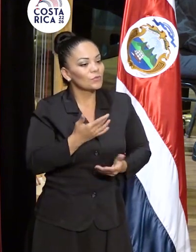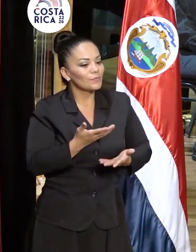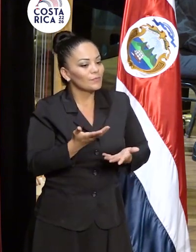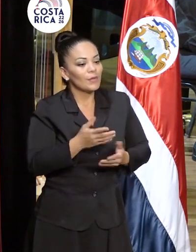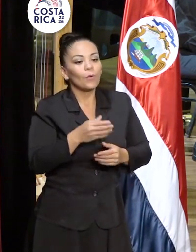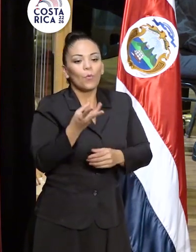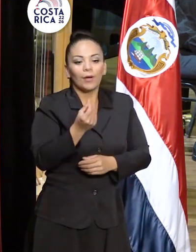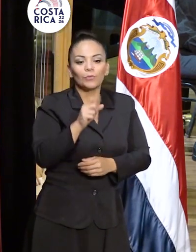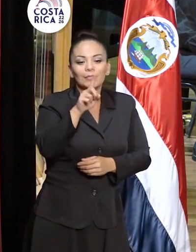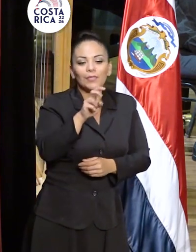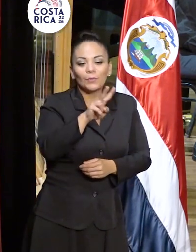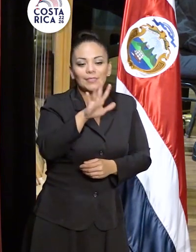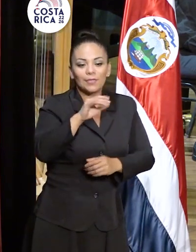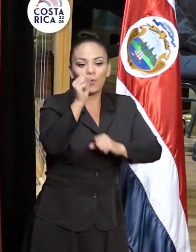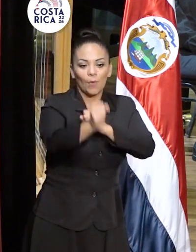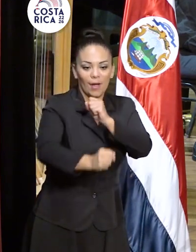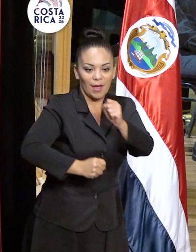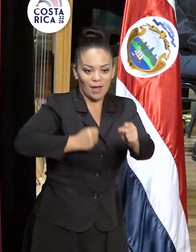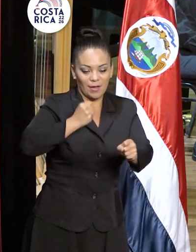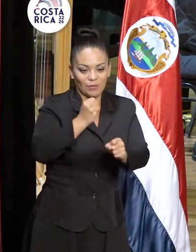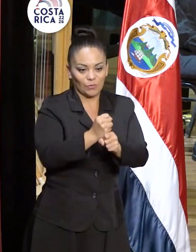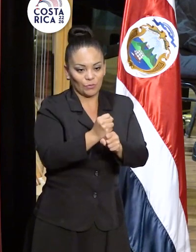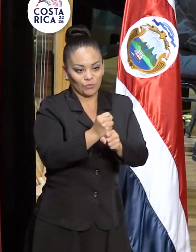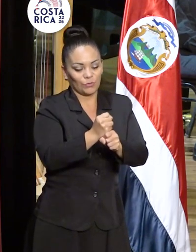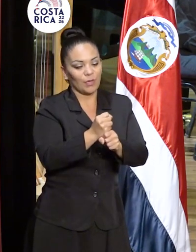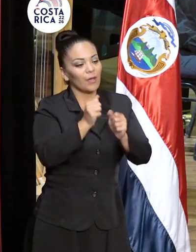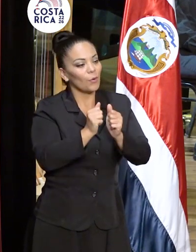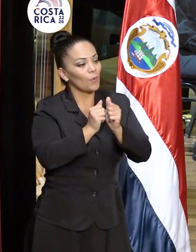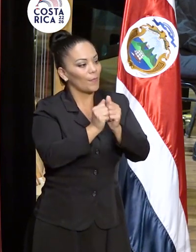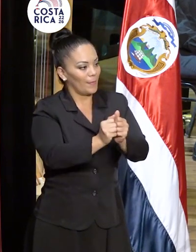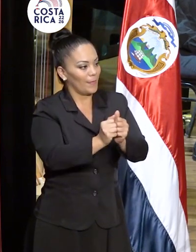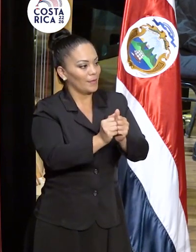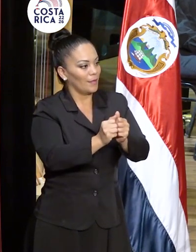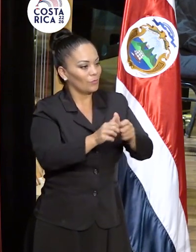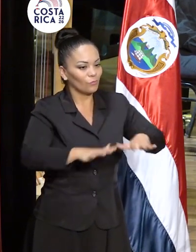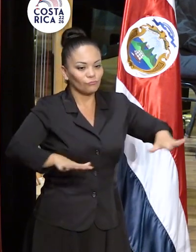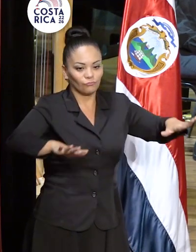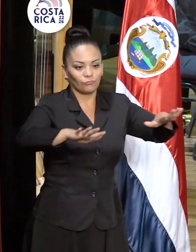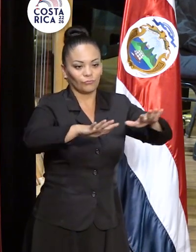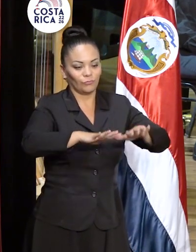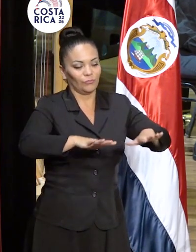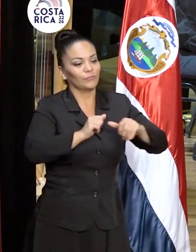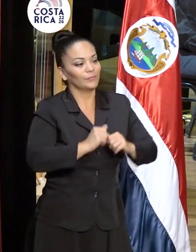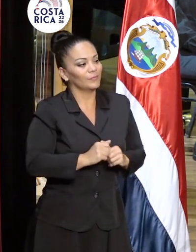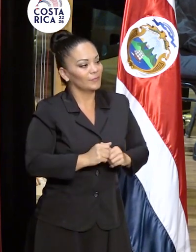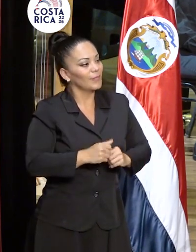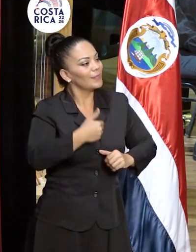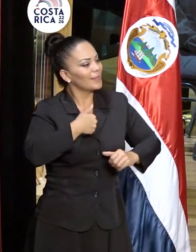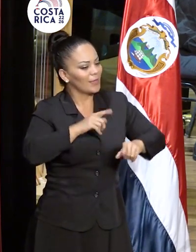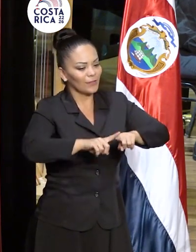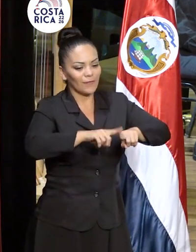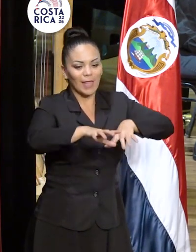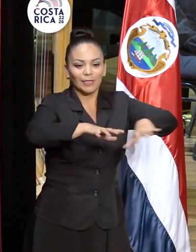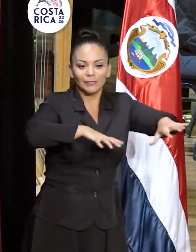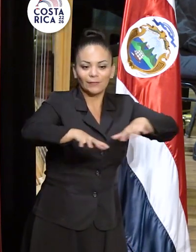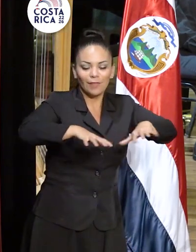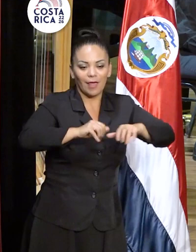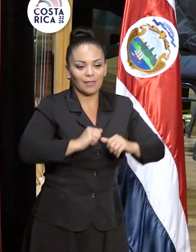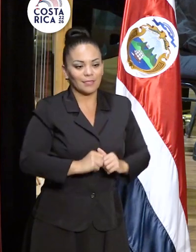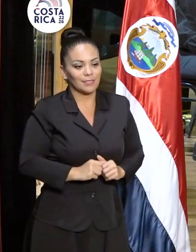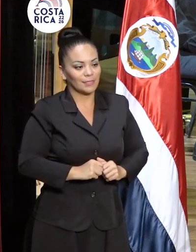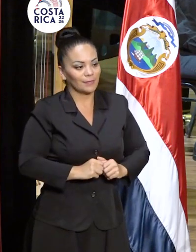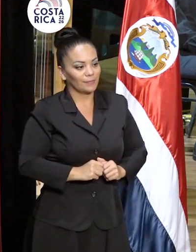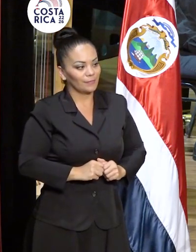125 años de estar acompañando a una ciudad, de tener actividades, de encadenar